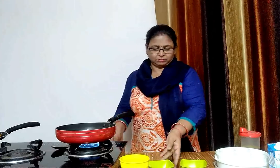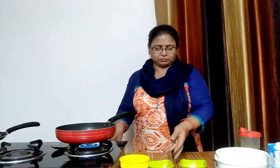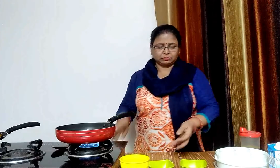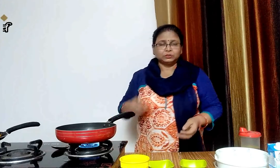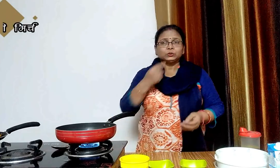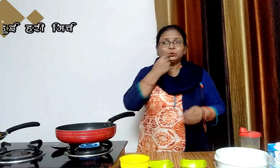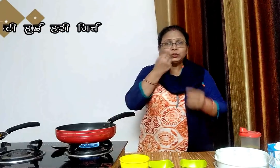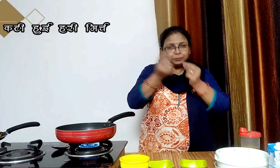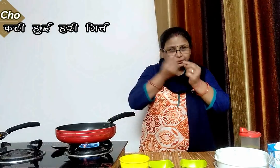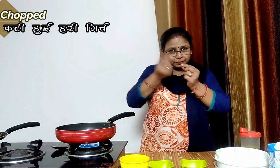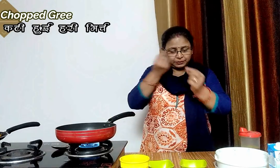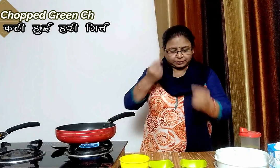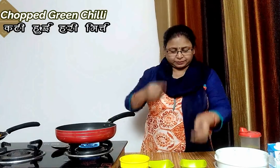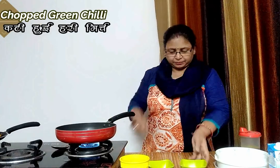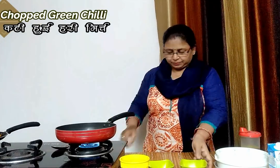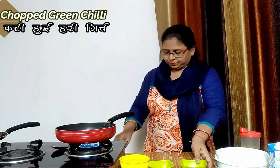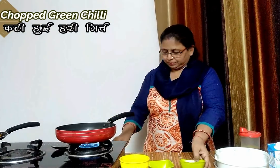चार बारिक कटी हुई हरी मिर्च